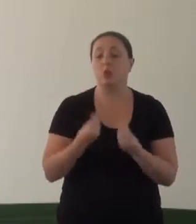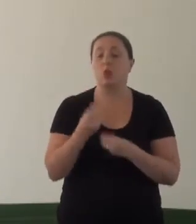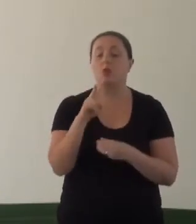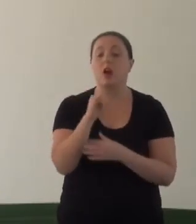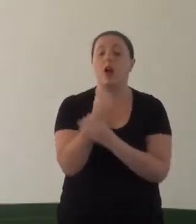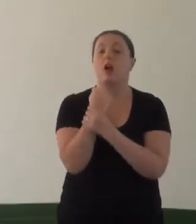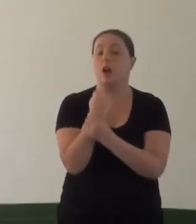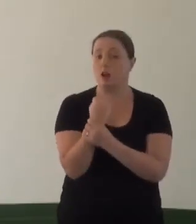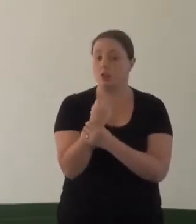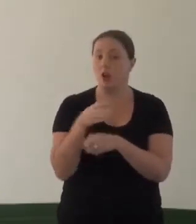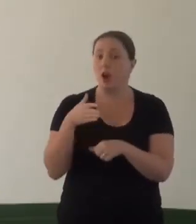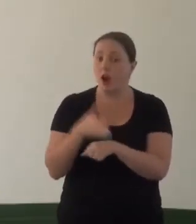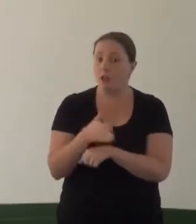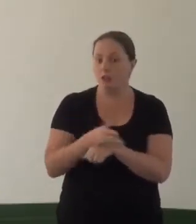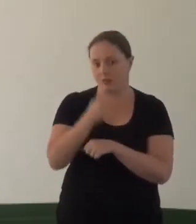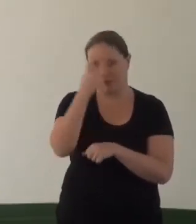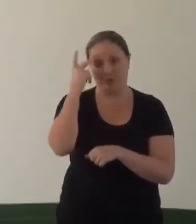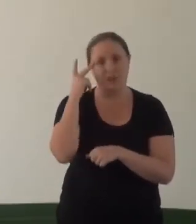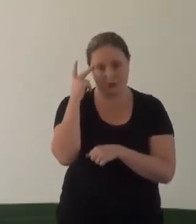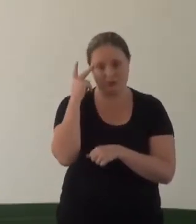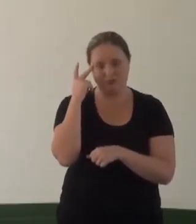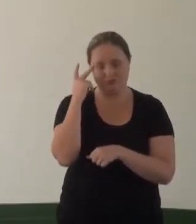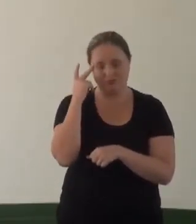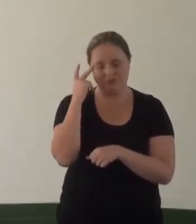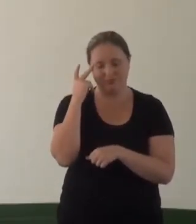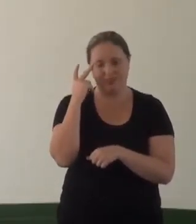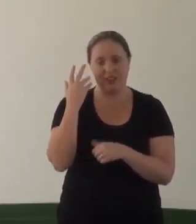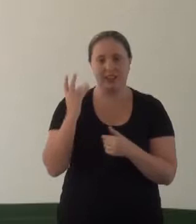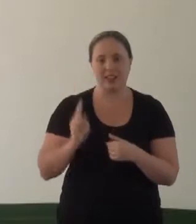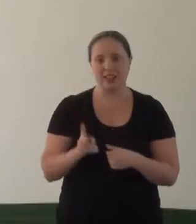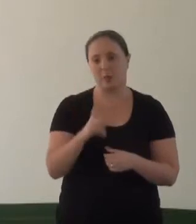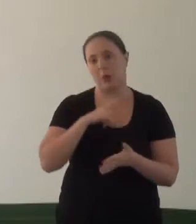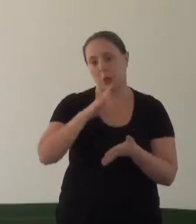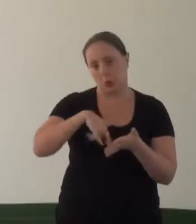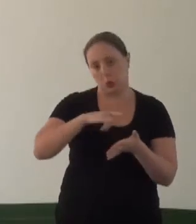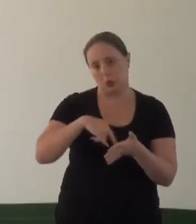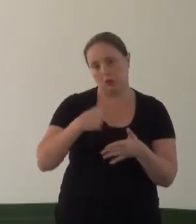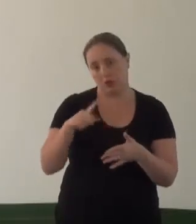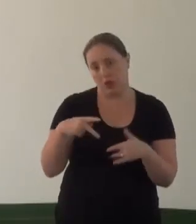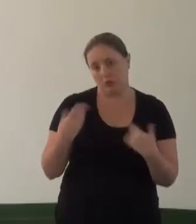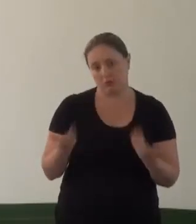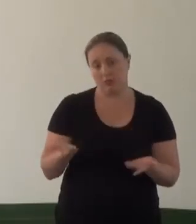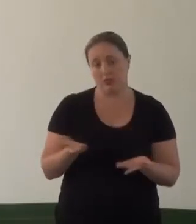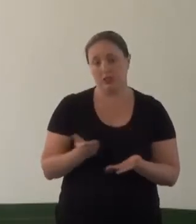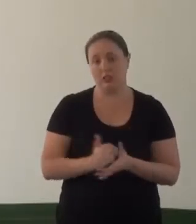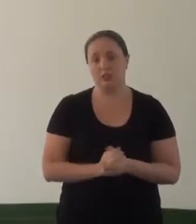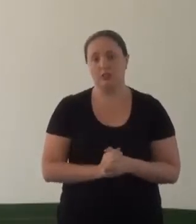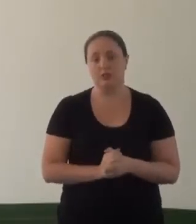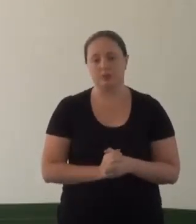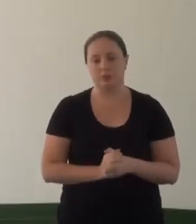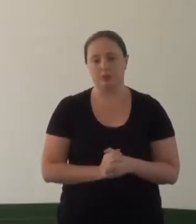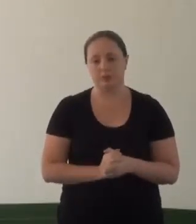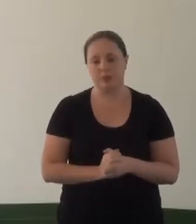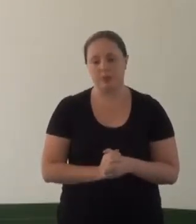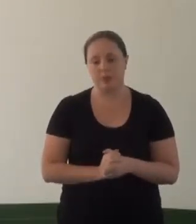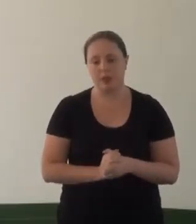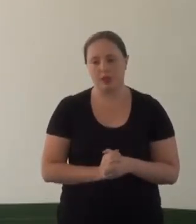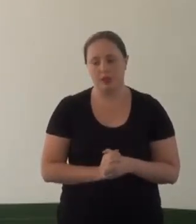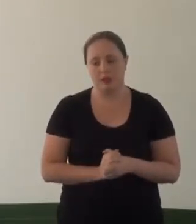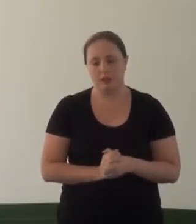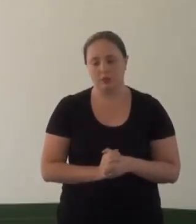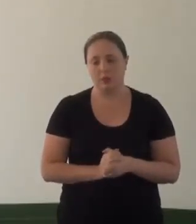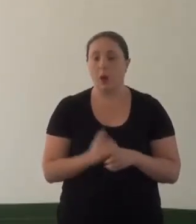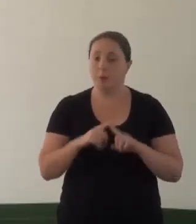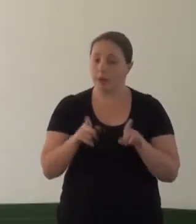garantir o acesso que essa pessoa possa ter sempre essa documentação? Então, assim, é... Aí também, mas também